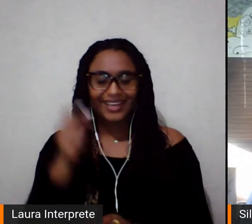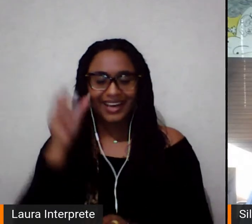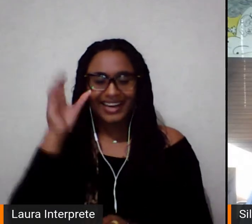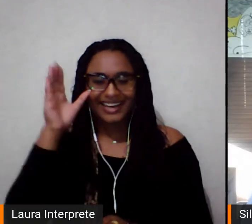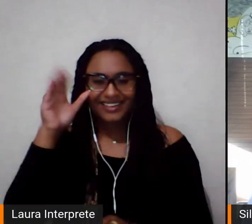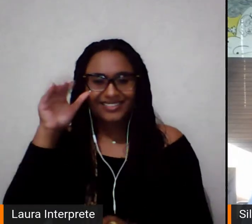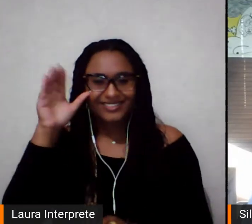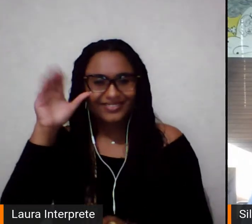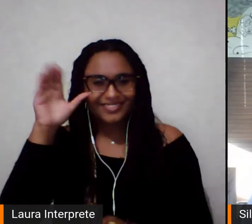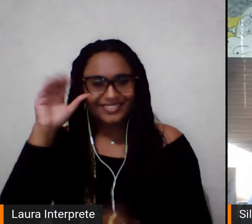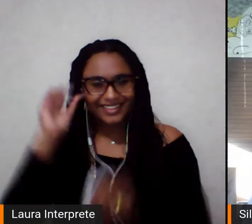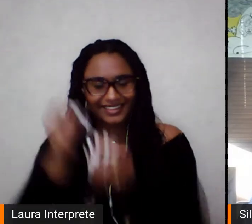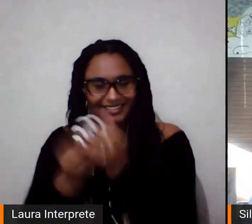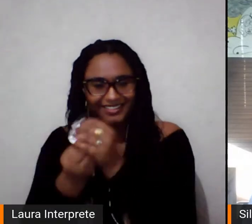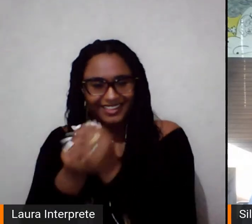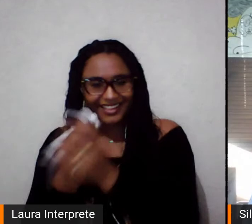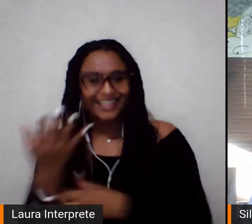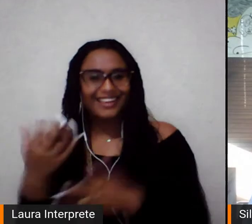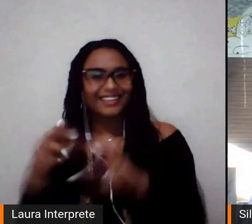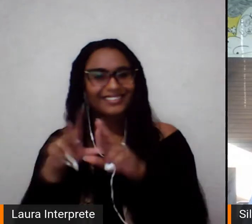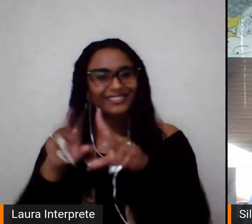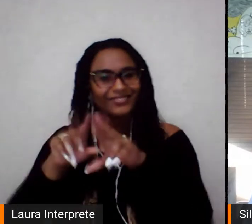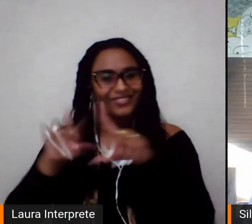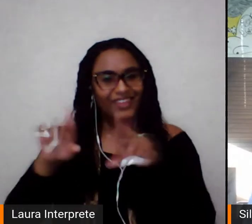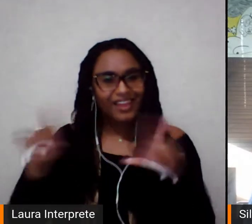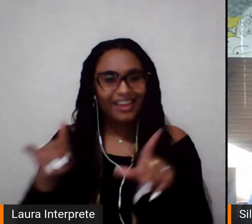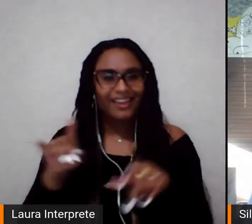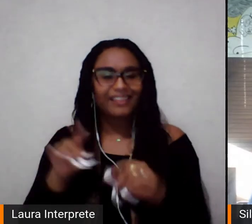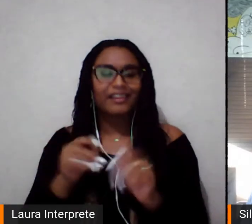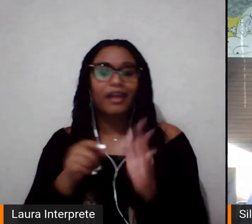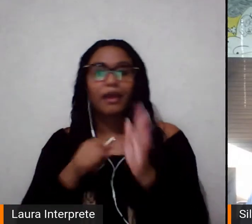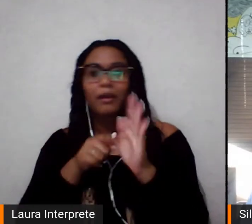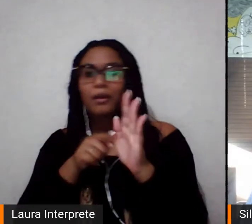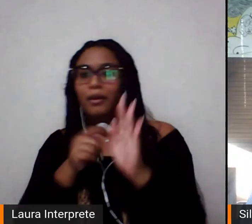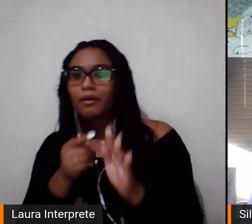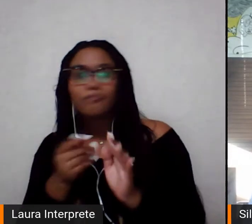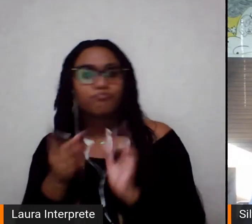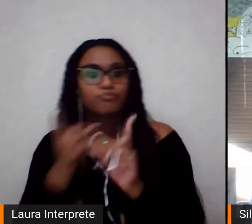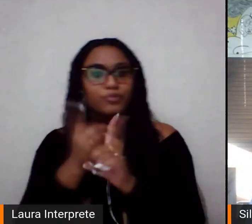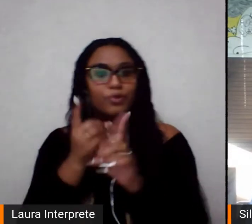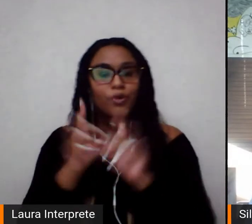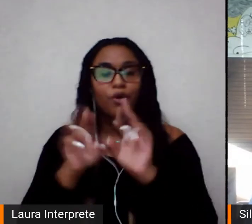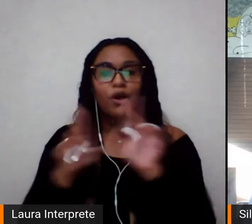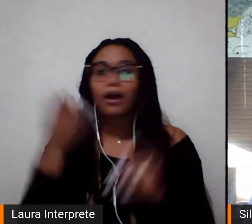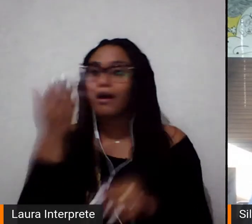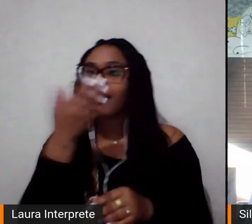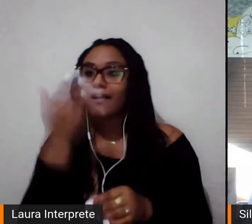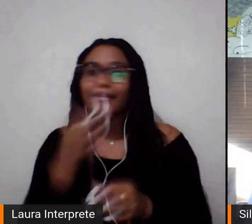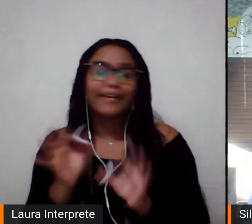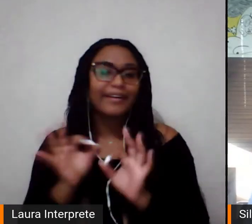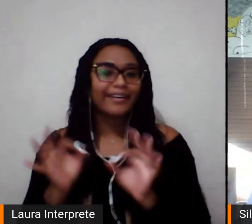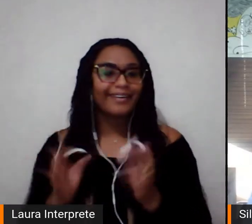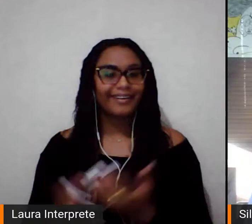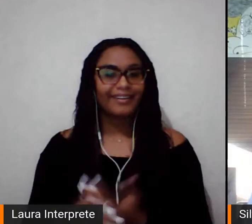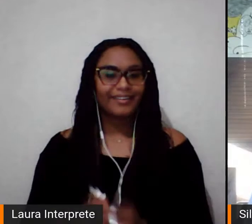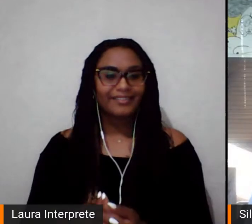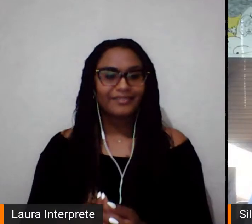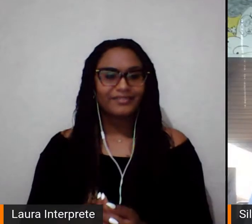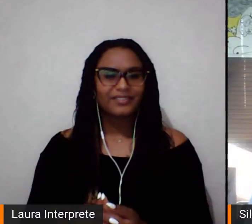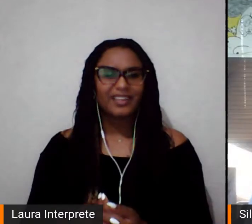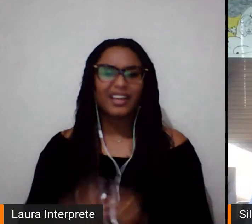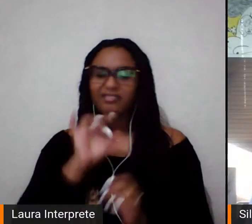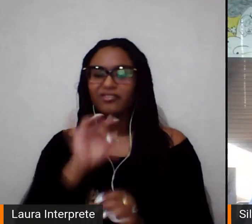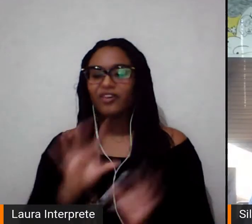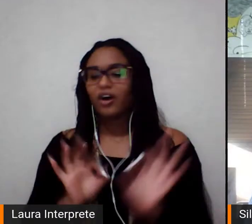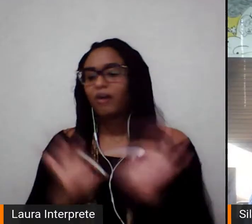aquilo que a gente não conhece, é buscar o que a gente não viu, ou seja, não entendo a pesquisa só como um projeto de pesquisa